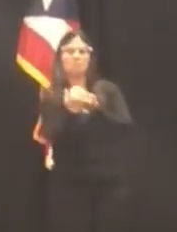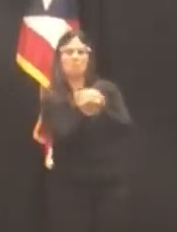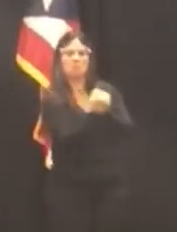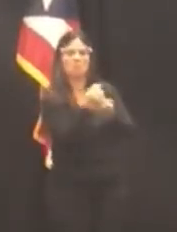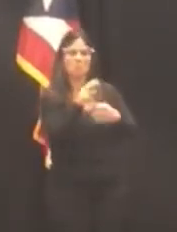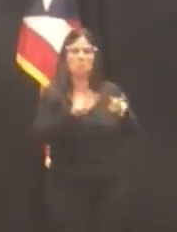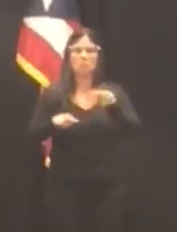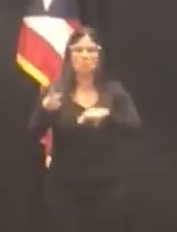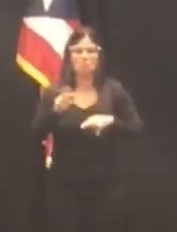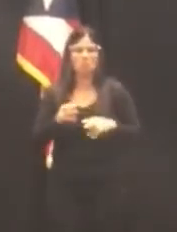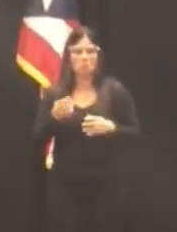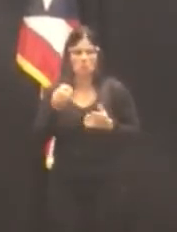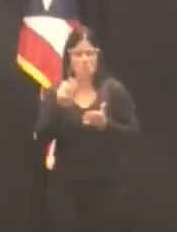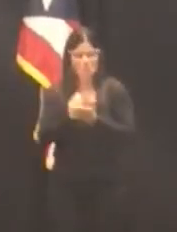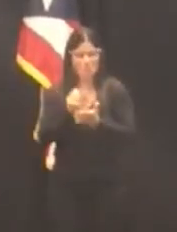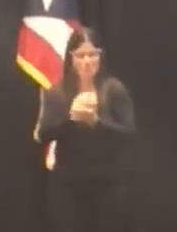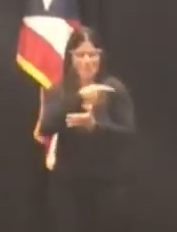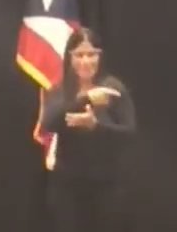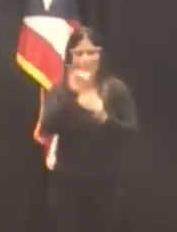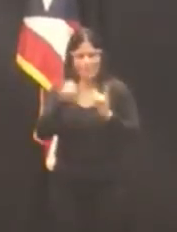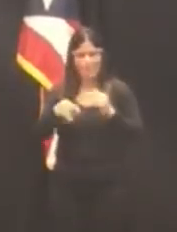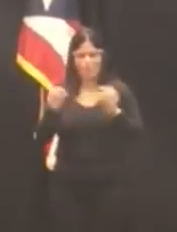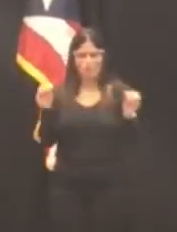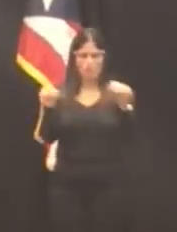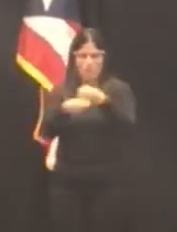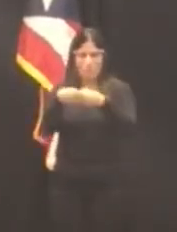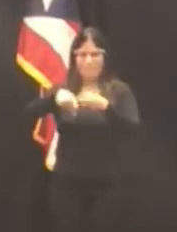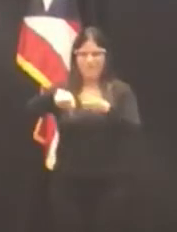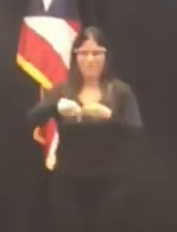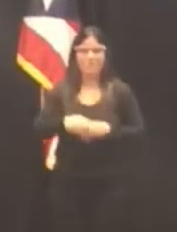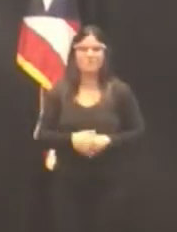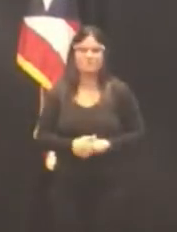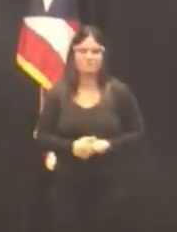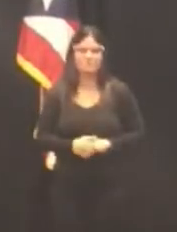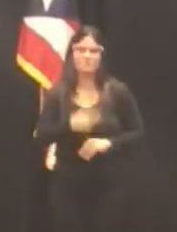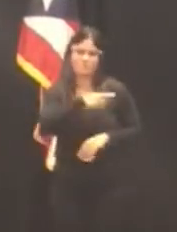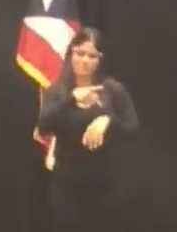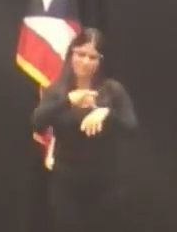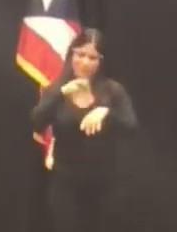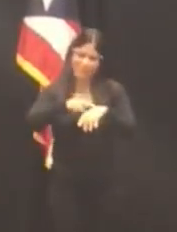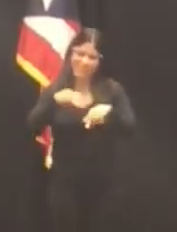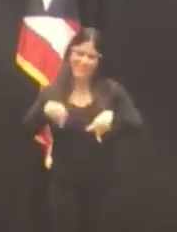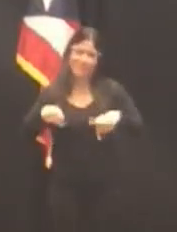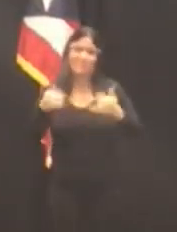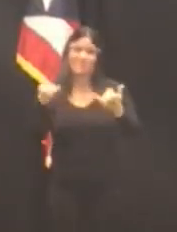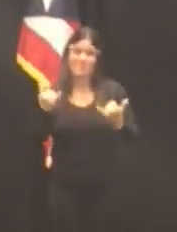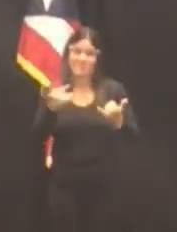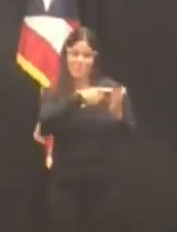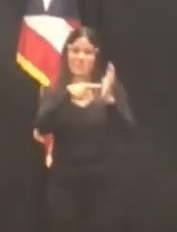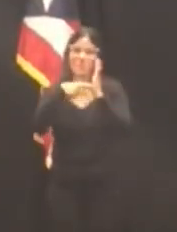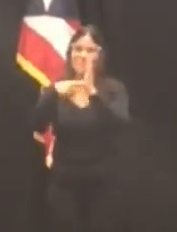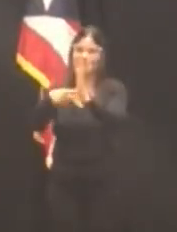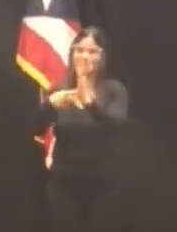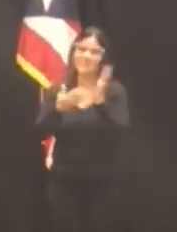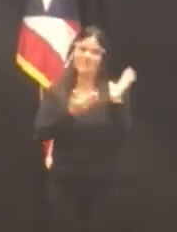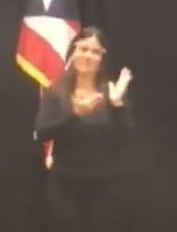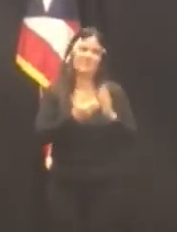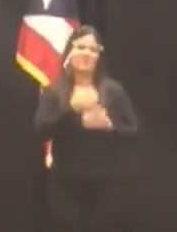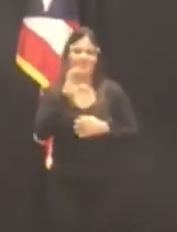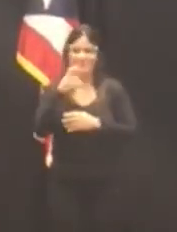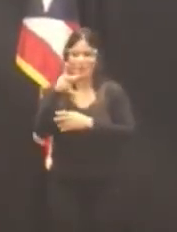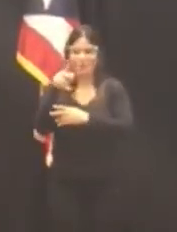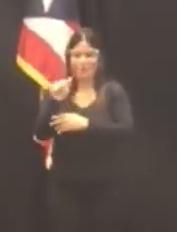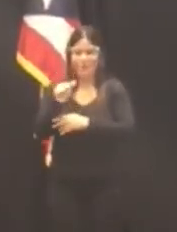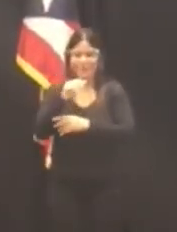financieras de dicha oficina. Pueblo de Puerto Rico, les presento al CPA Kermit Lucena Zavala,